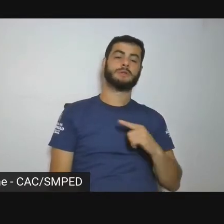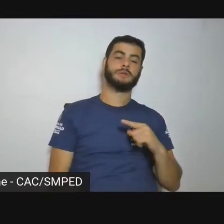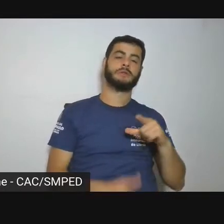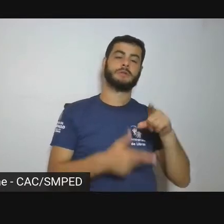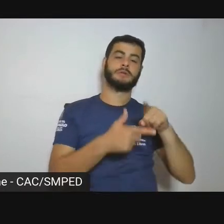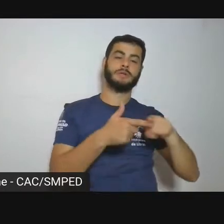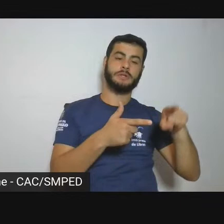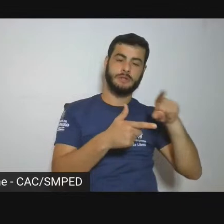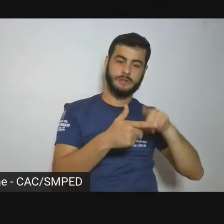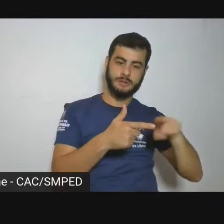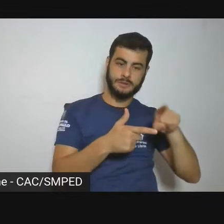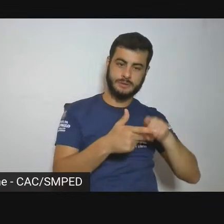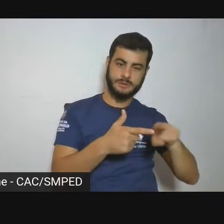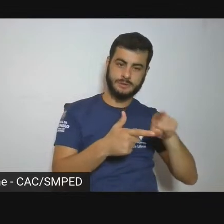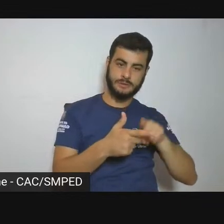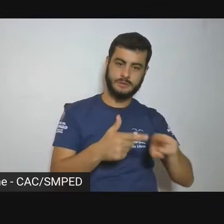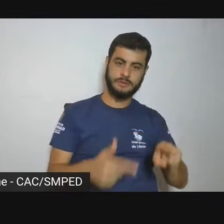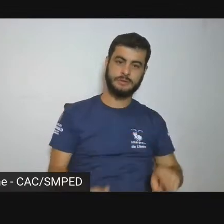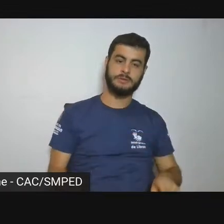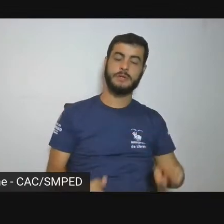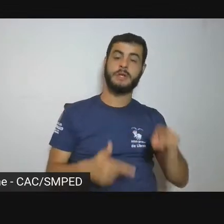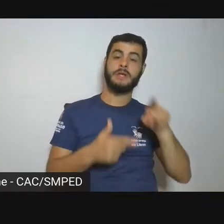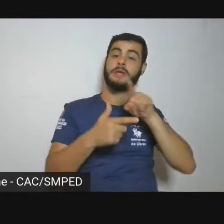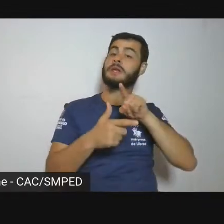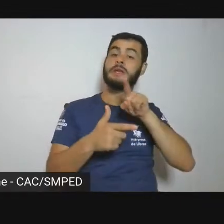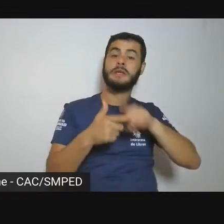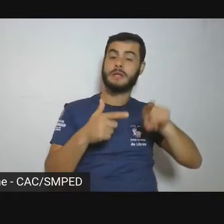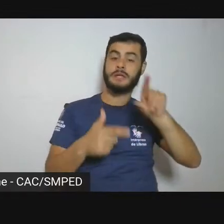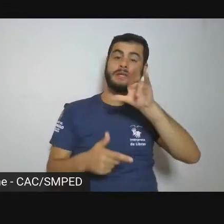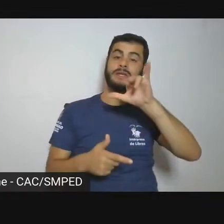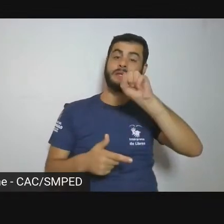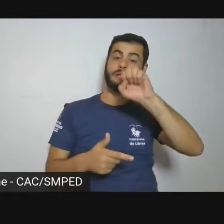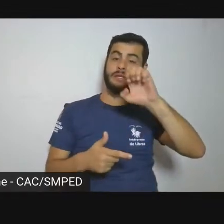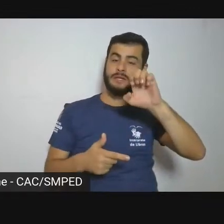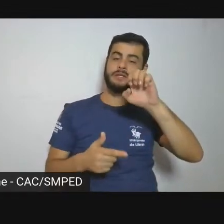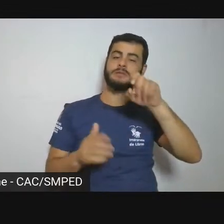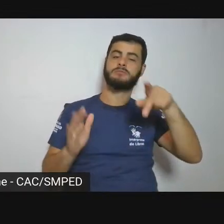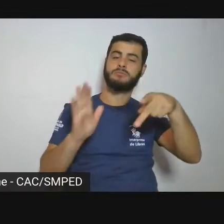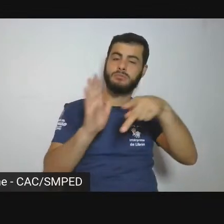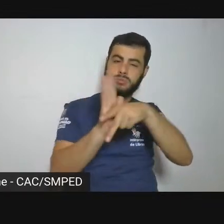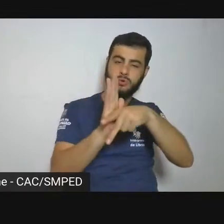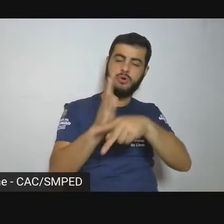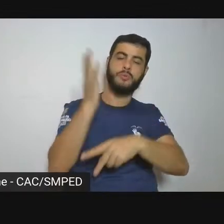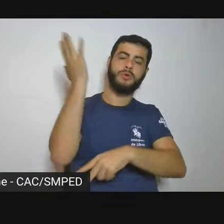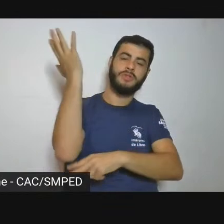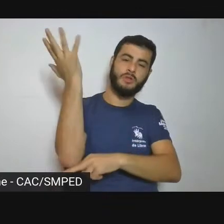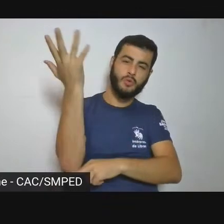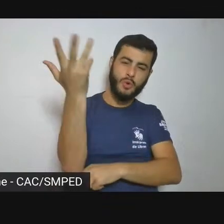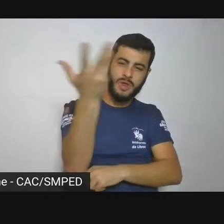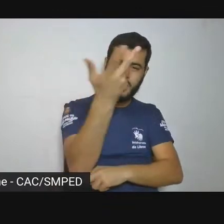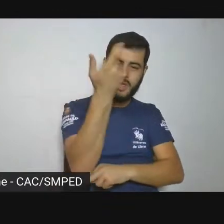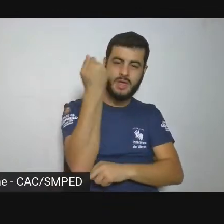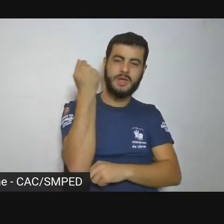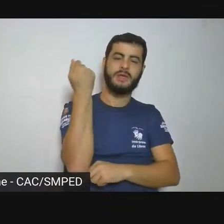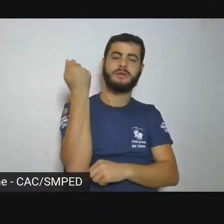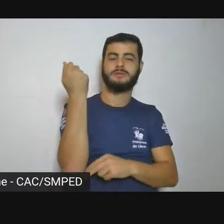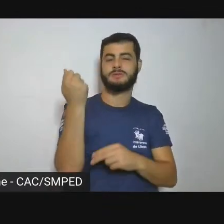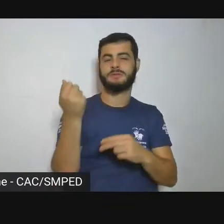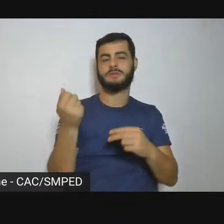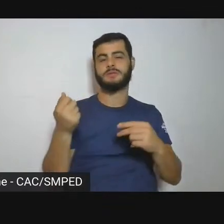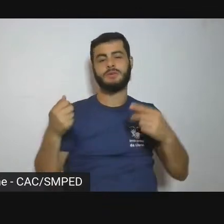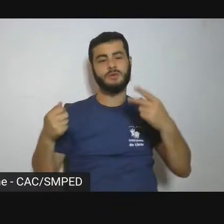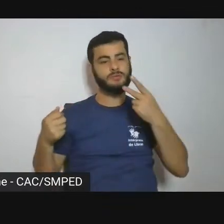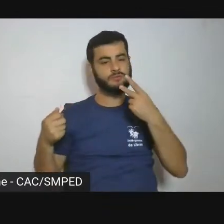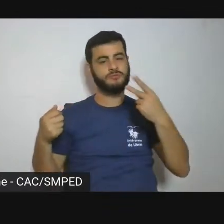a crise da natureza explicando-se através dessa paisagem escolhida que é uma